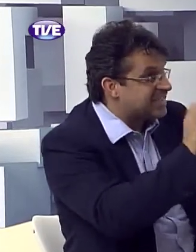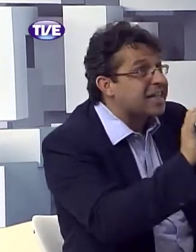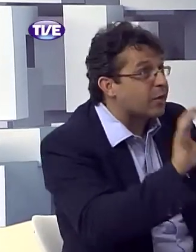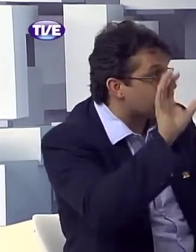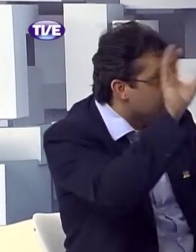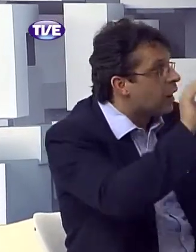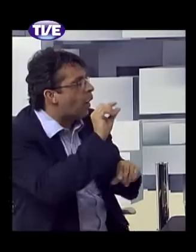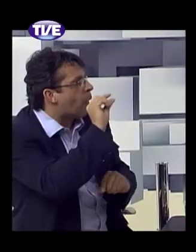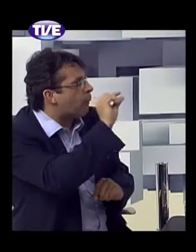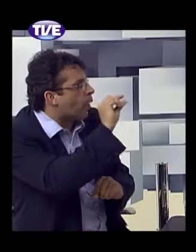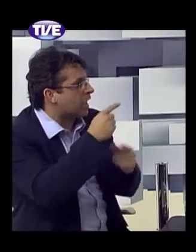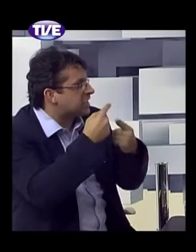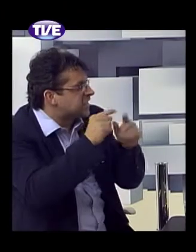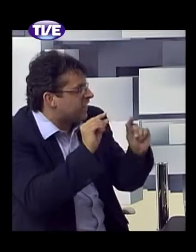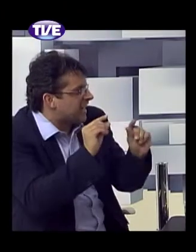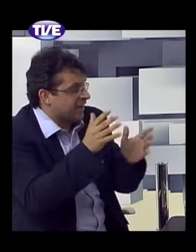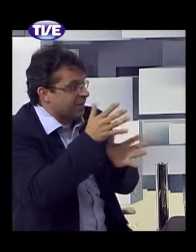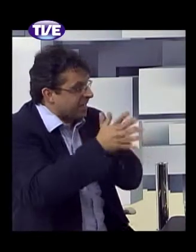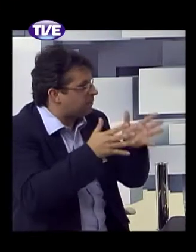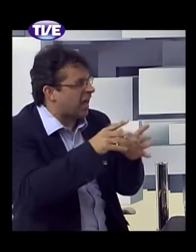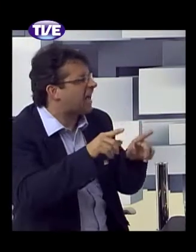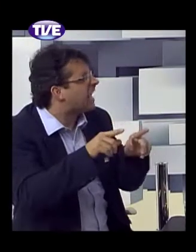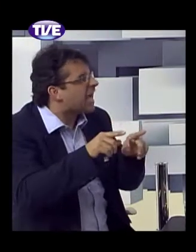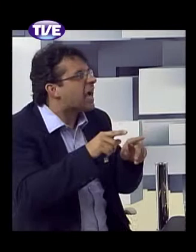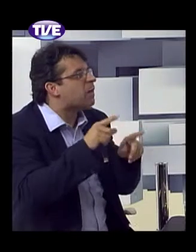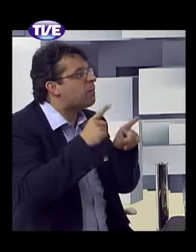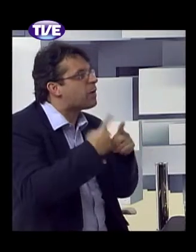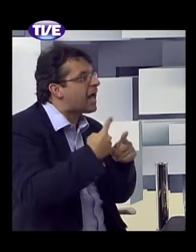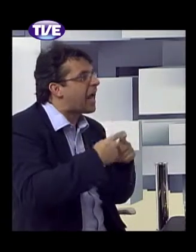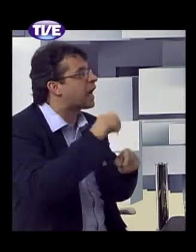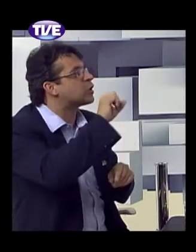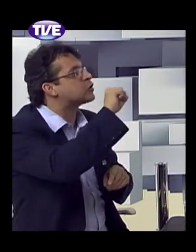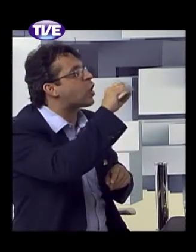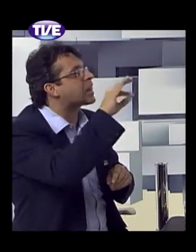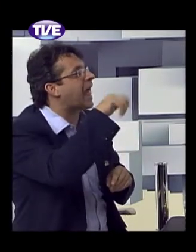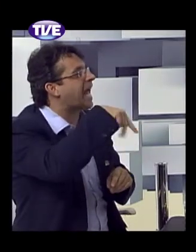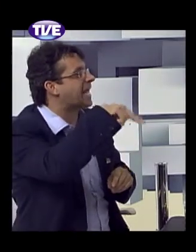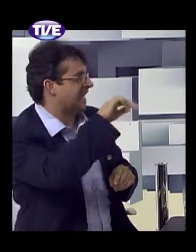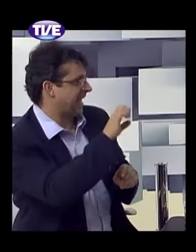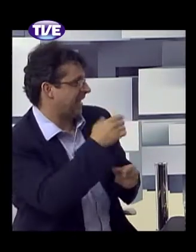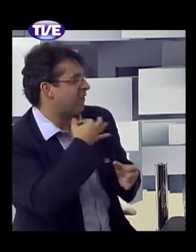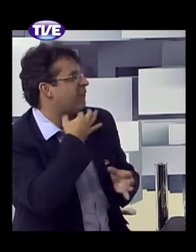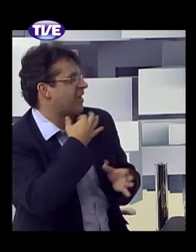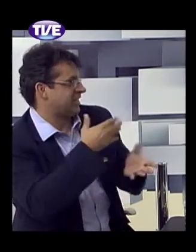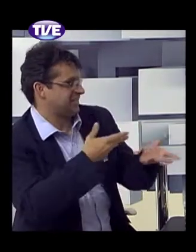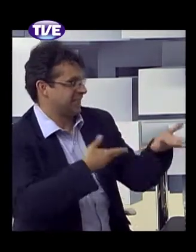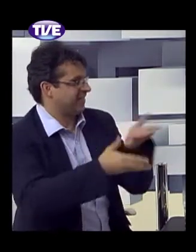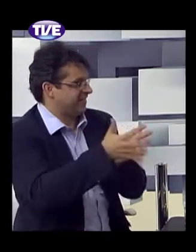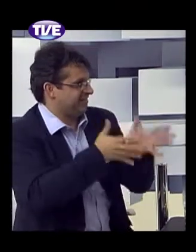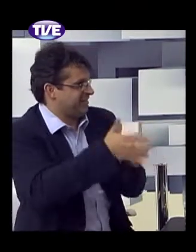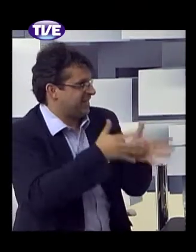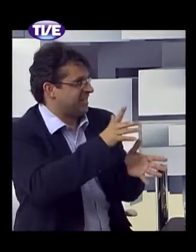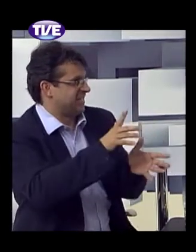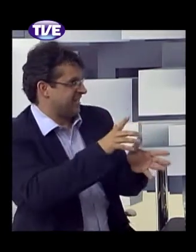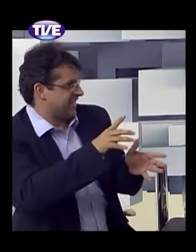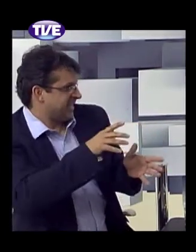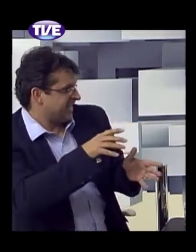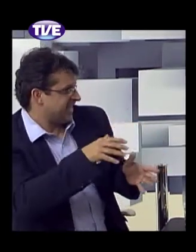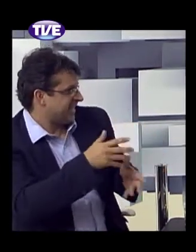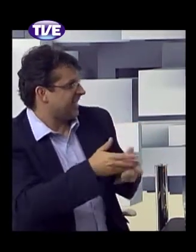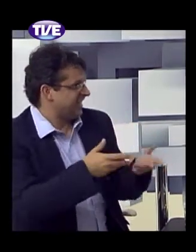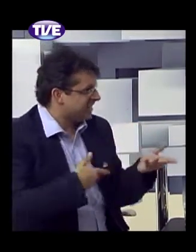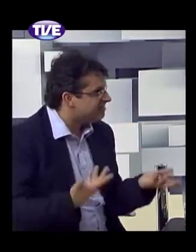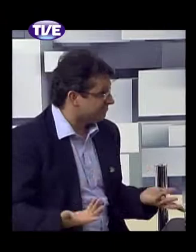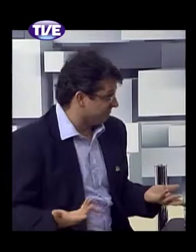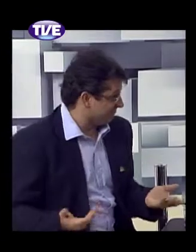Nós temos 27 estados brasileiros. E, às vezes, temos também variações linguísticas dentro do próprio país. Como se fossem